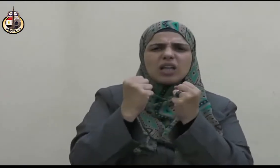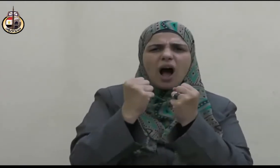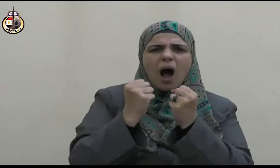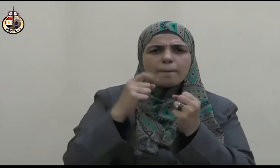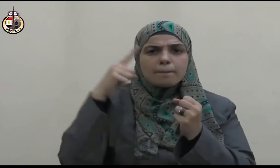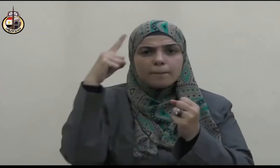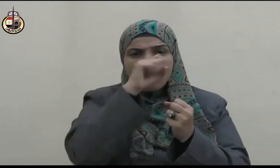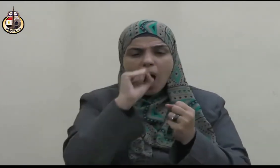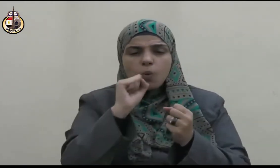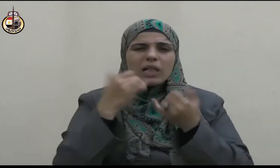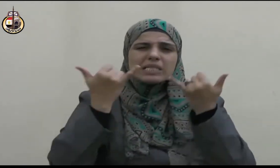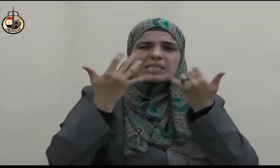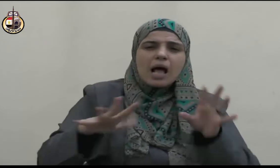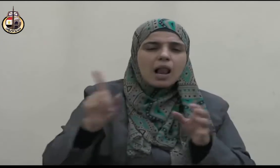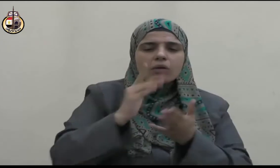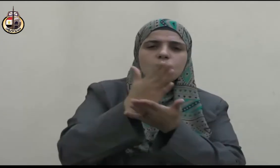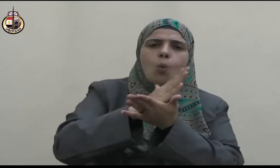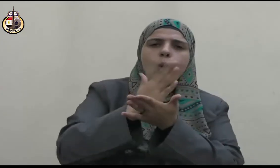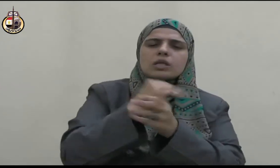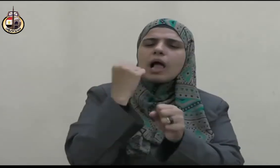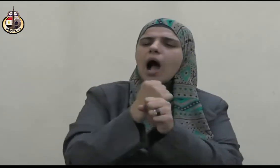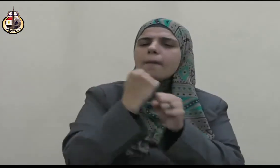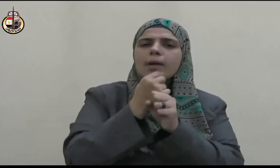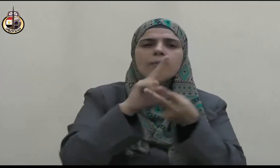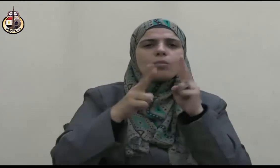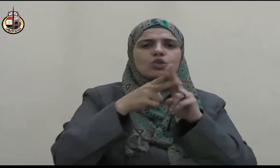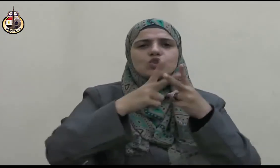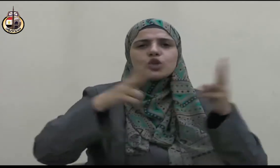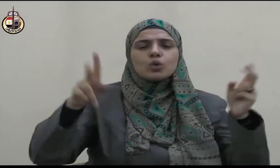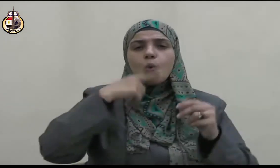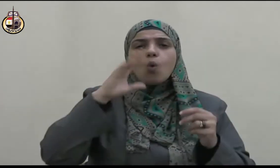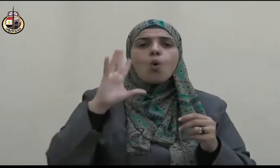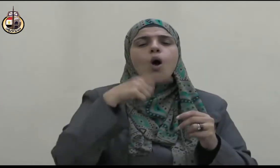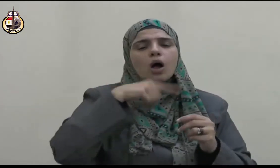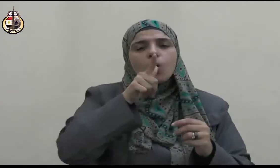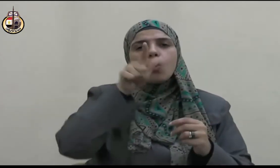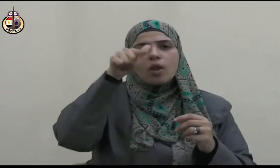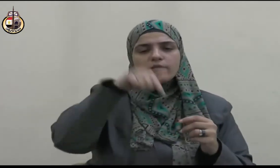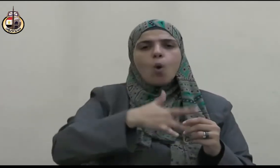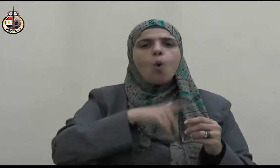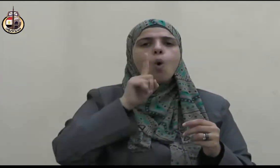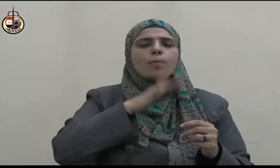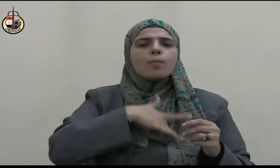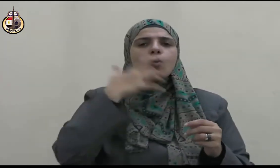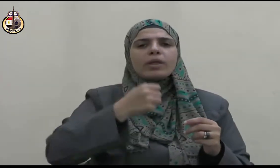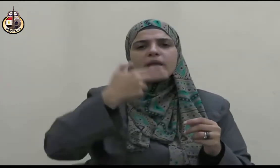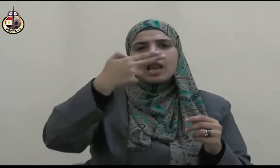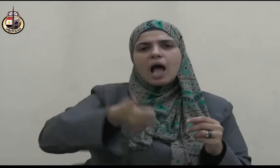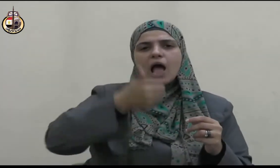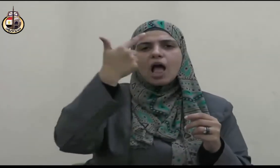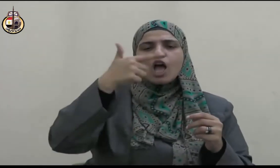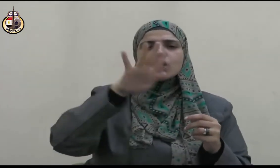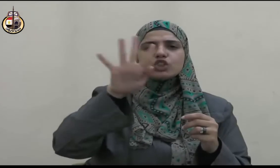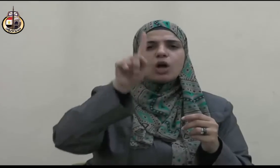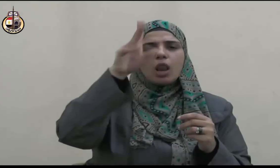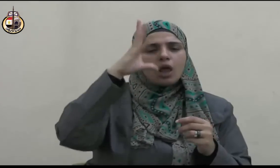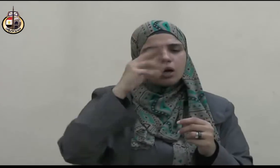مبالغة تخرجه عن حد الاعتدال فقال صلى الله عليه وسلم يا أيها